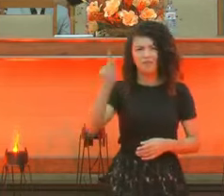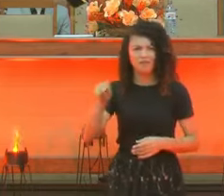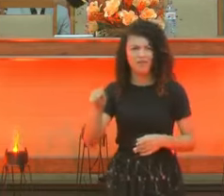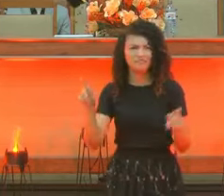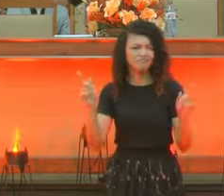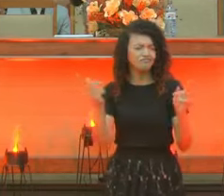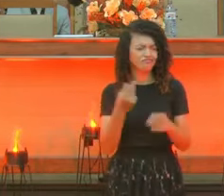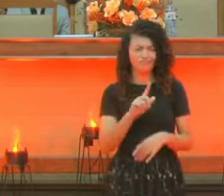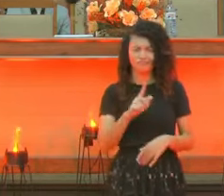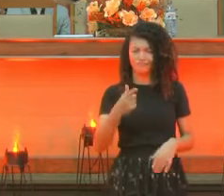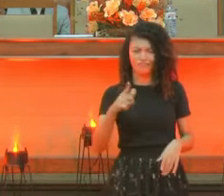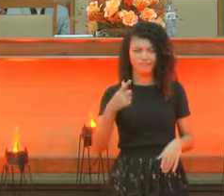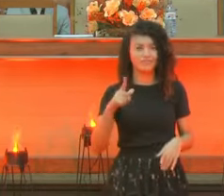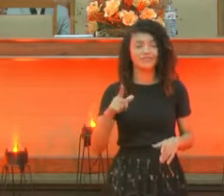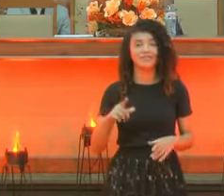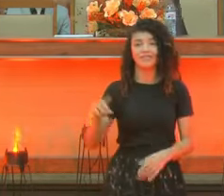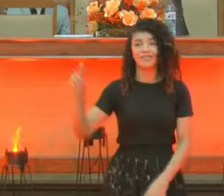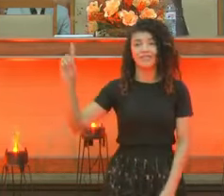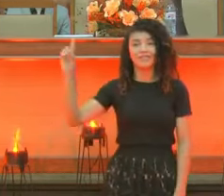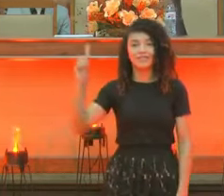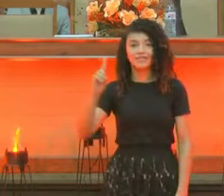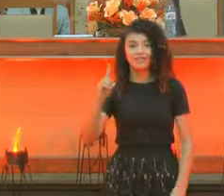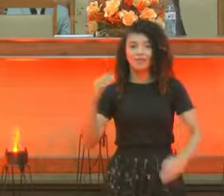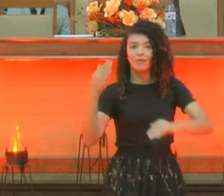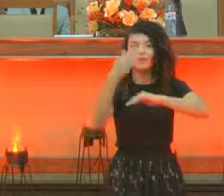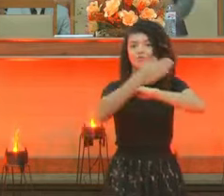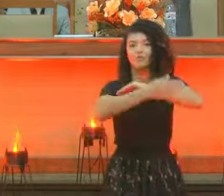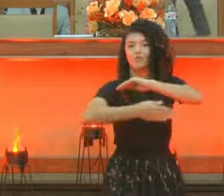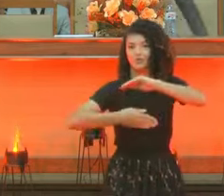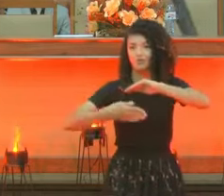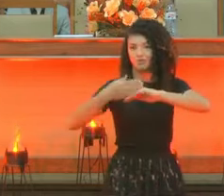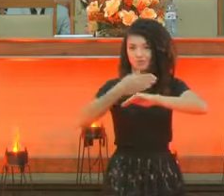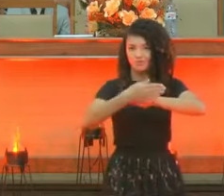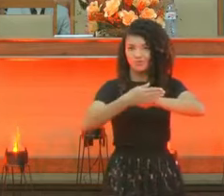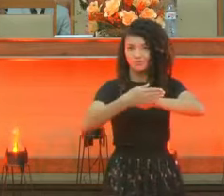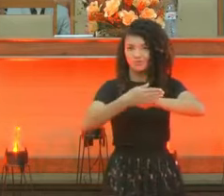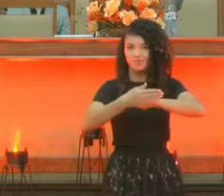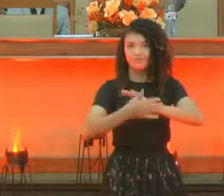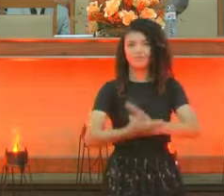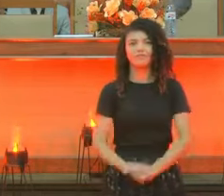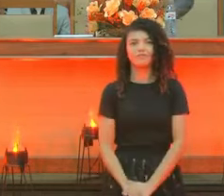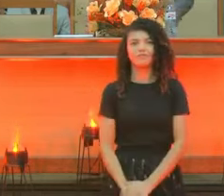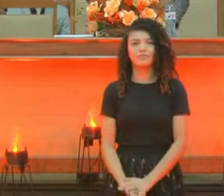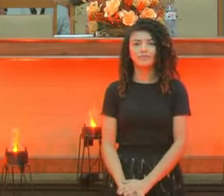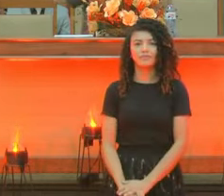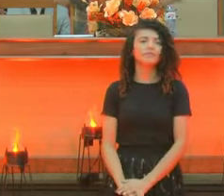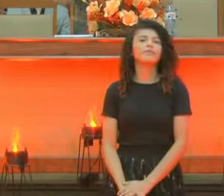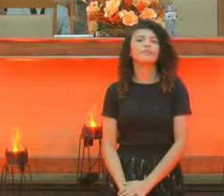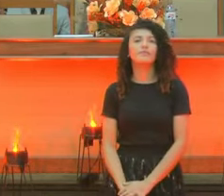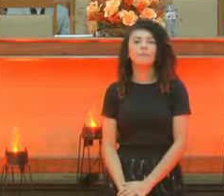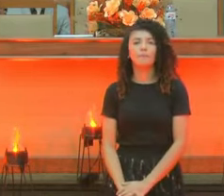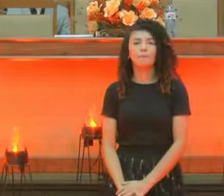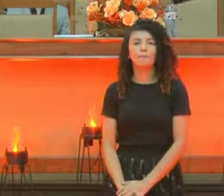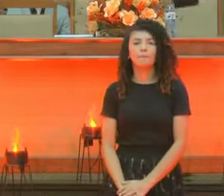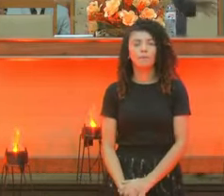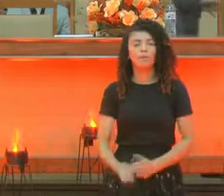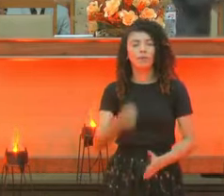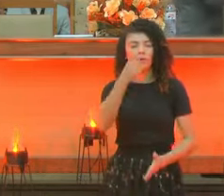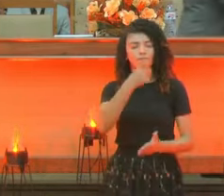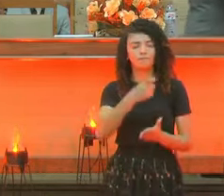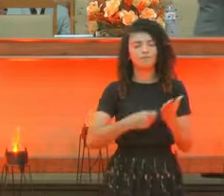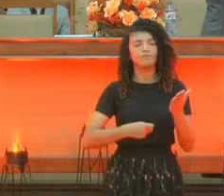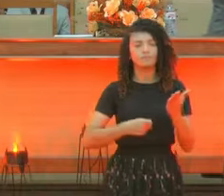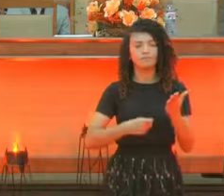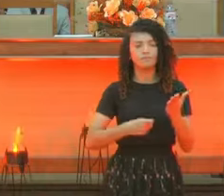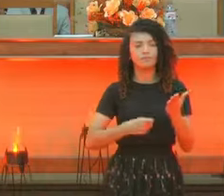de euligrano. Tem negócio... Ele é o teu escudo. É ele. Vamos lá. Vamos lá para o texto agora. Aqui é só a introdução.